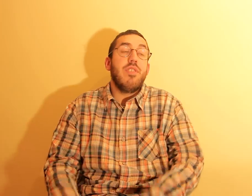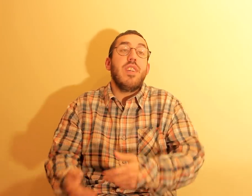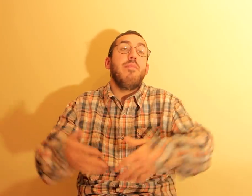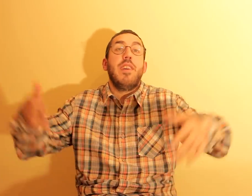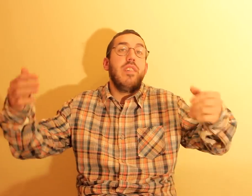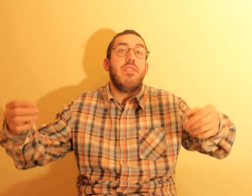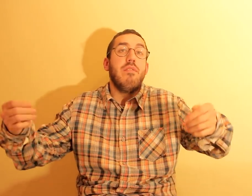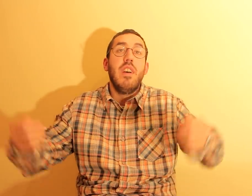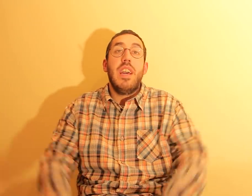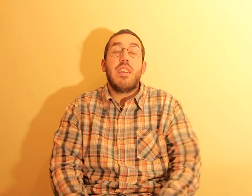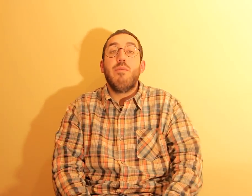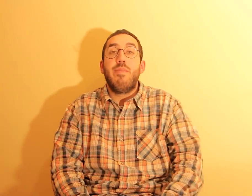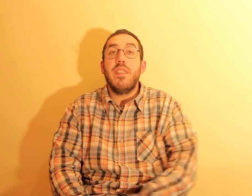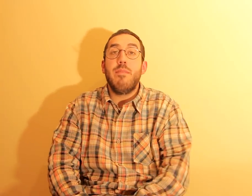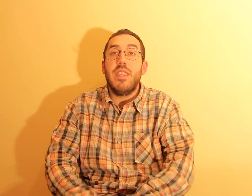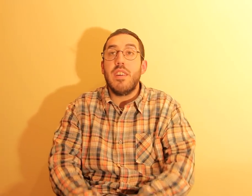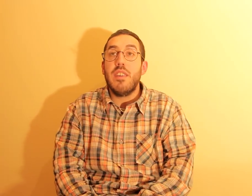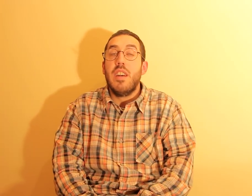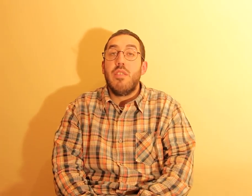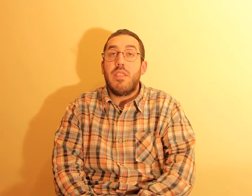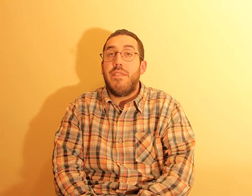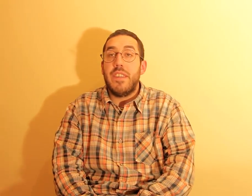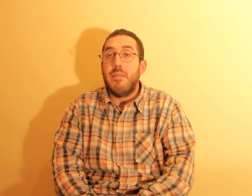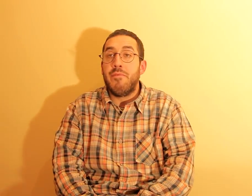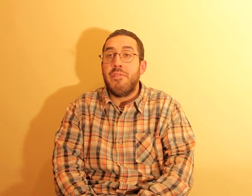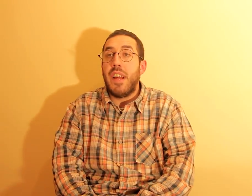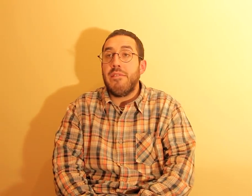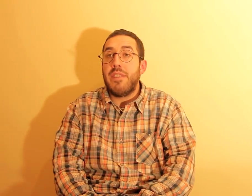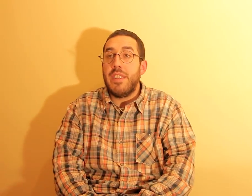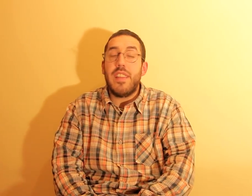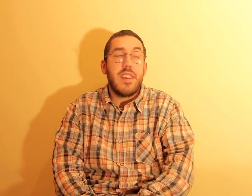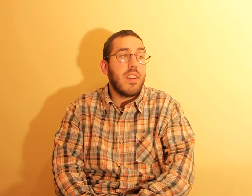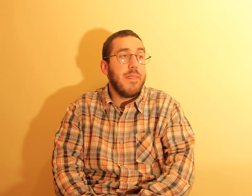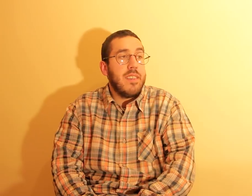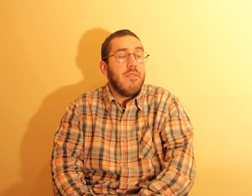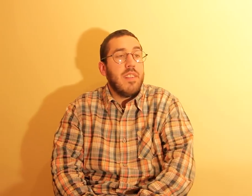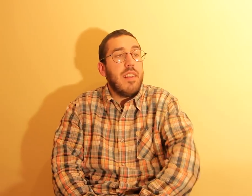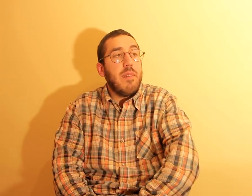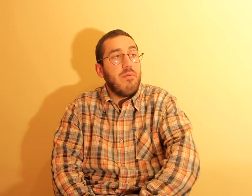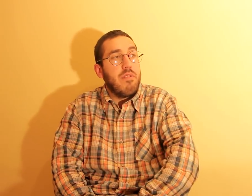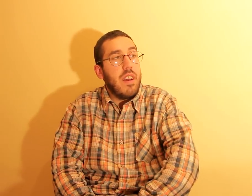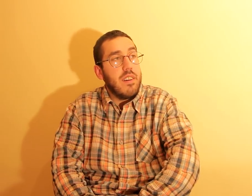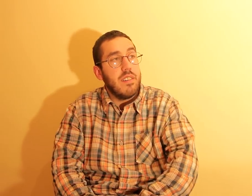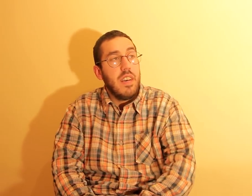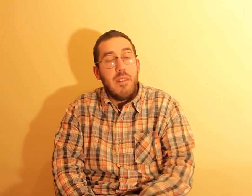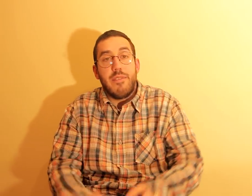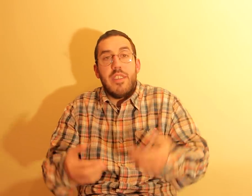ninguém vê isto, é como pena minha, eu até fico emocionado, não queria nada que acabasse, eu até estava a gostar, vocês,